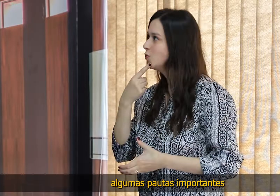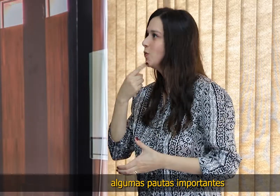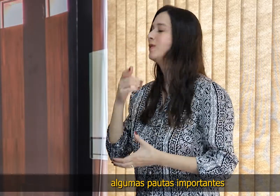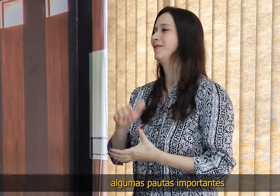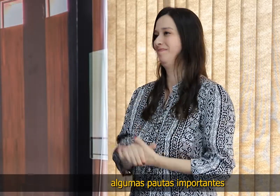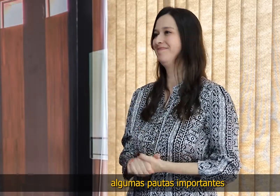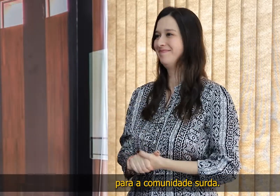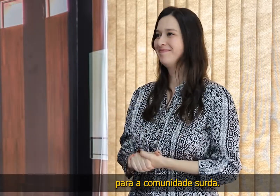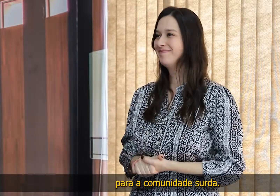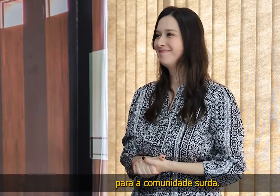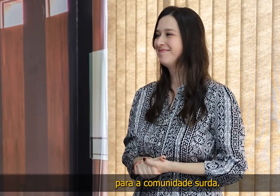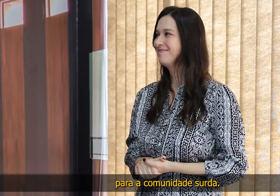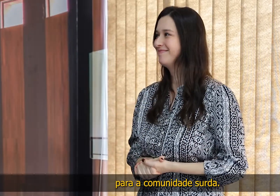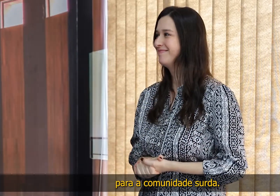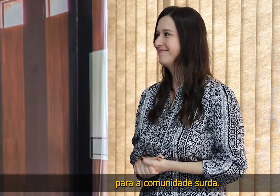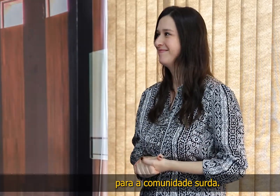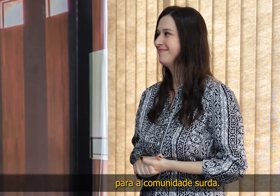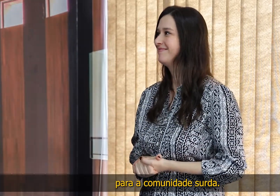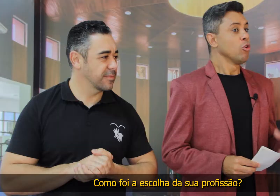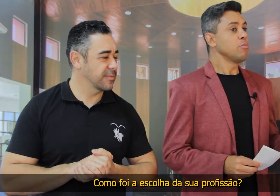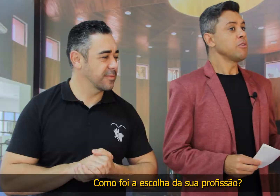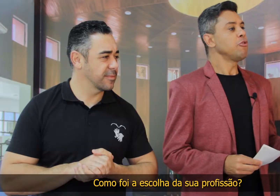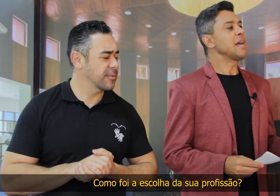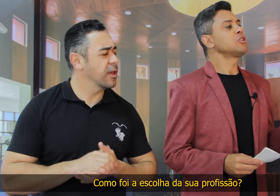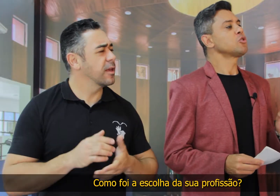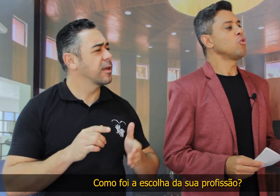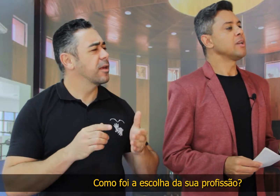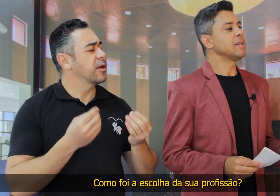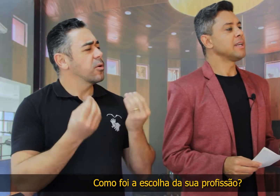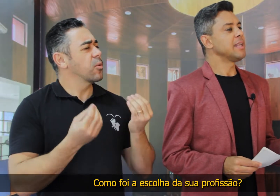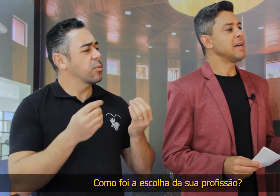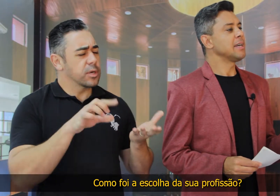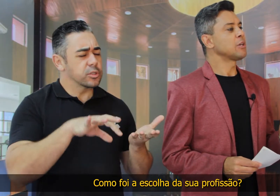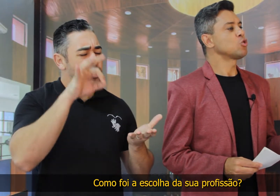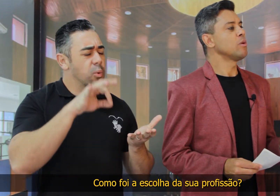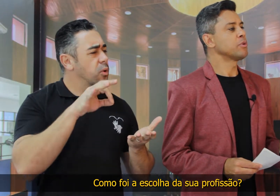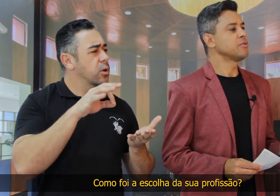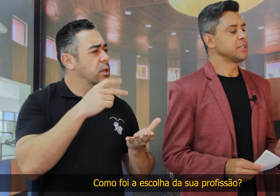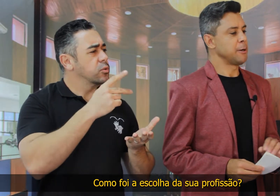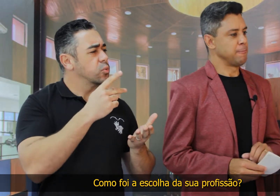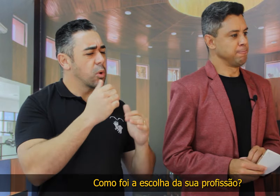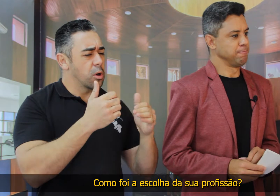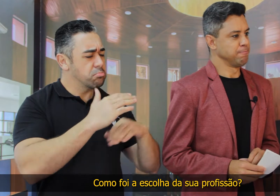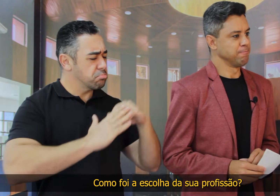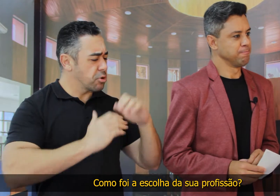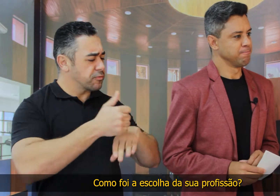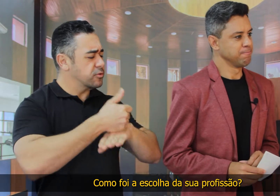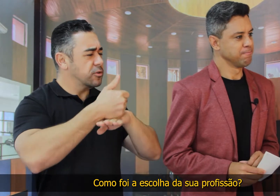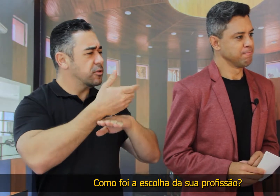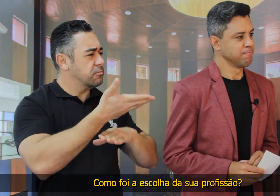algumas pautas importantes para a comunidade surda. Como que foi a escolha da sua profissão?